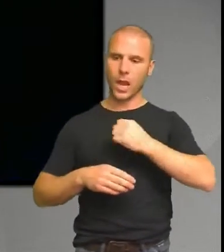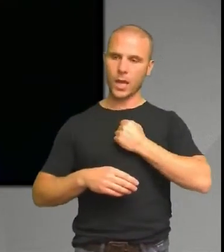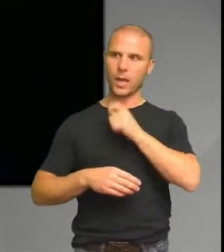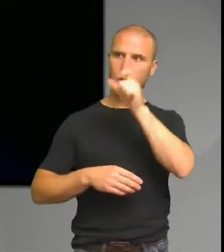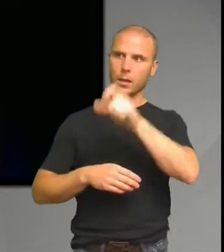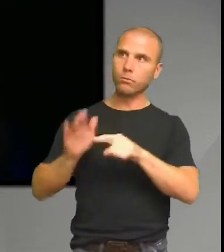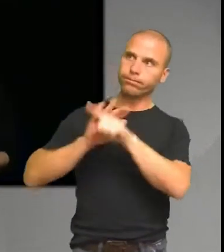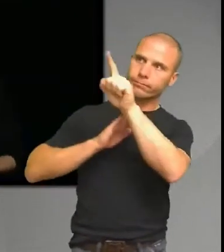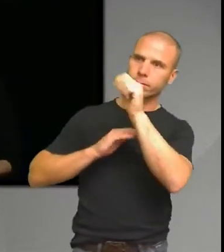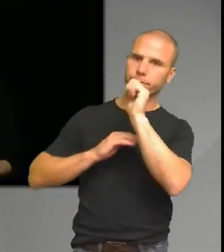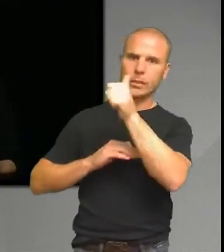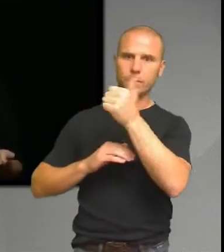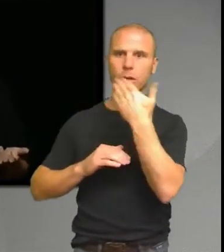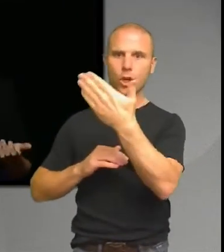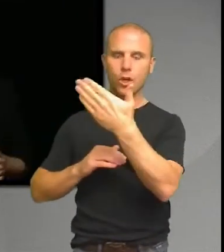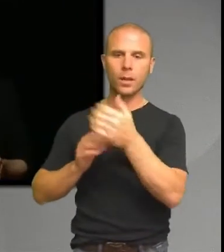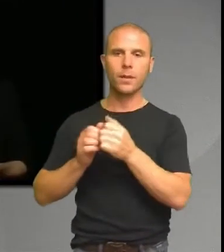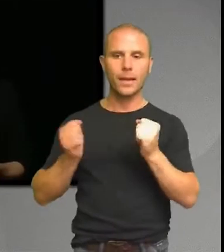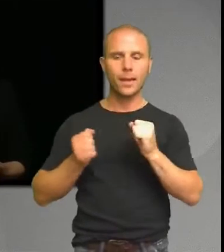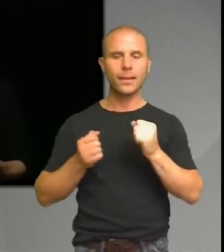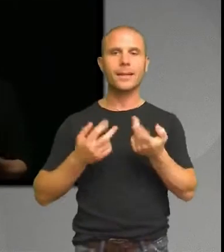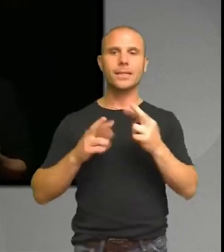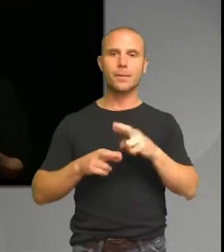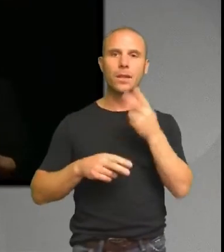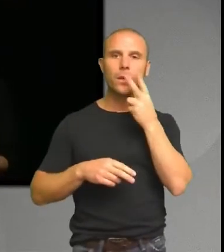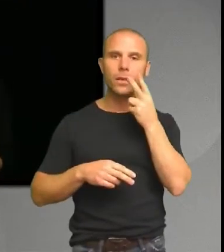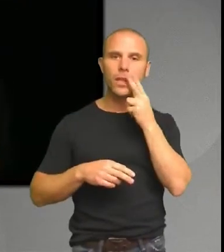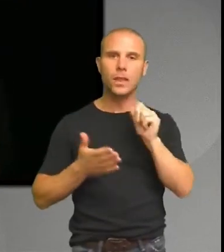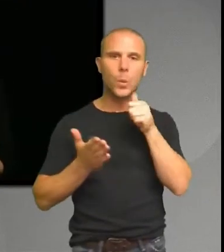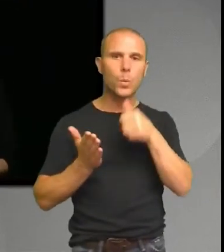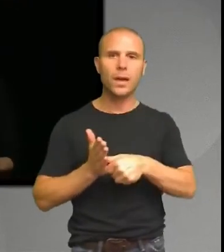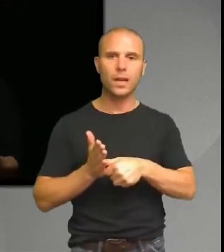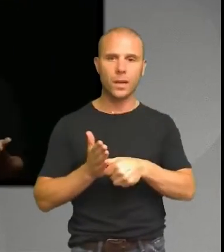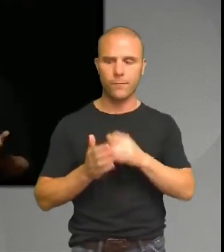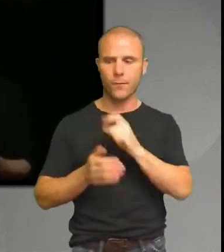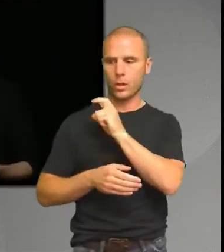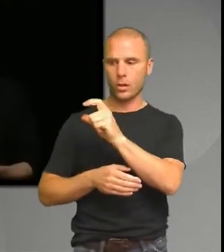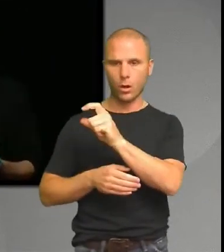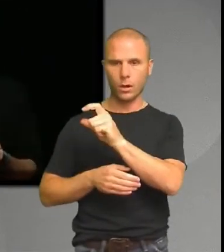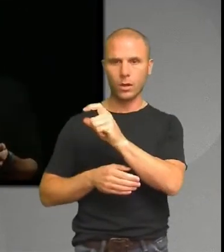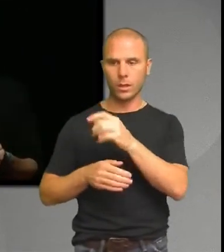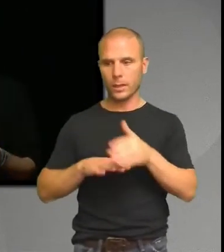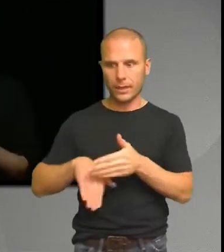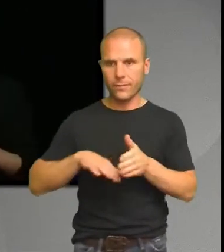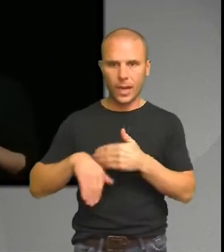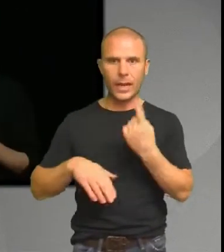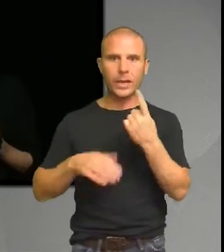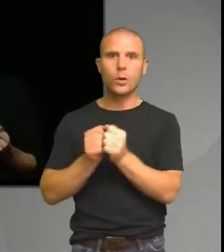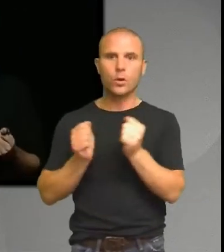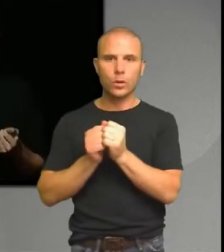Men det här kan vara ett företag, ta ett tobaksföretag till exempel. De gör en produkt som gör folk beroende. Som ger dem sämre hälsa. Som kanske förstör